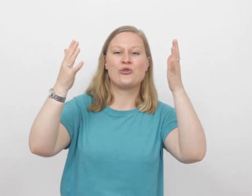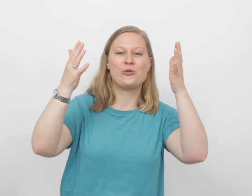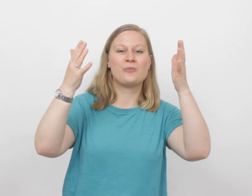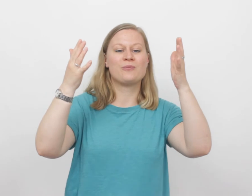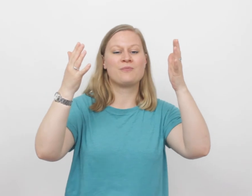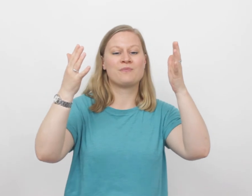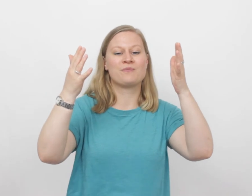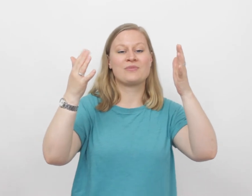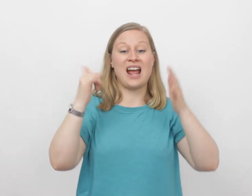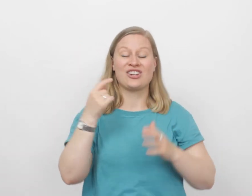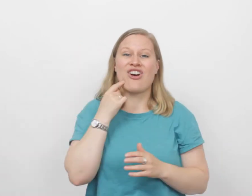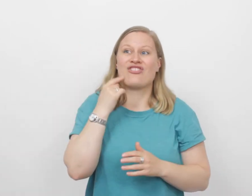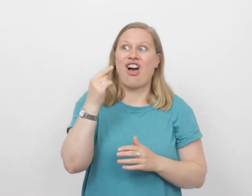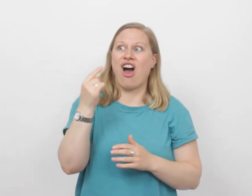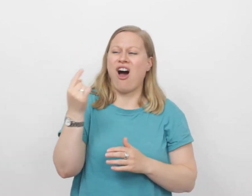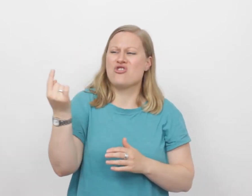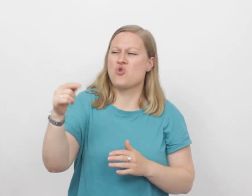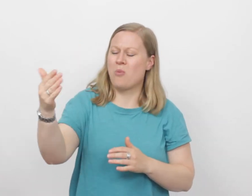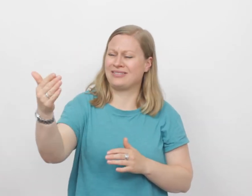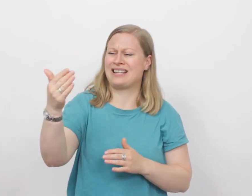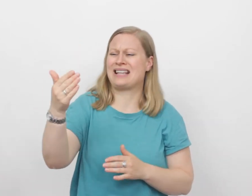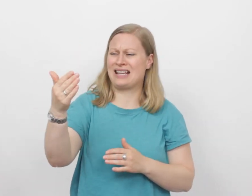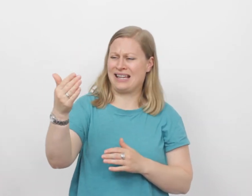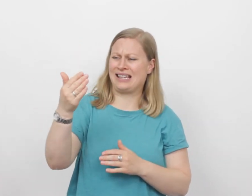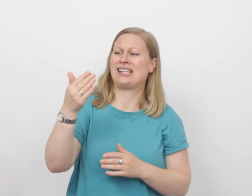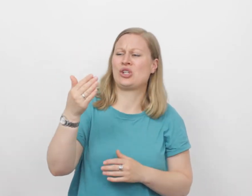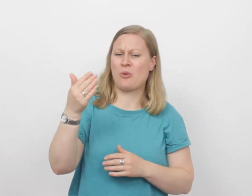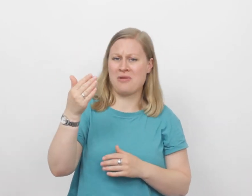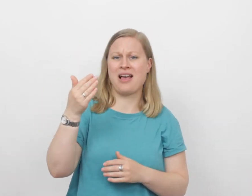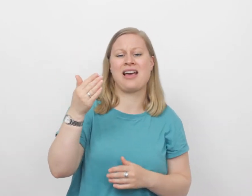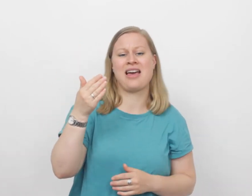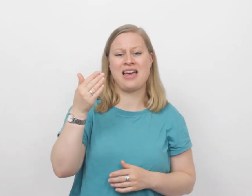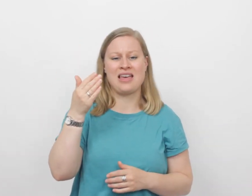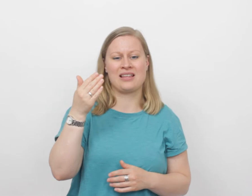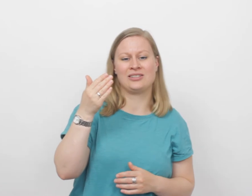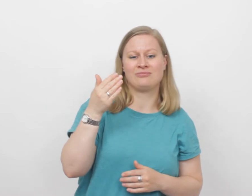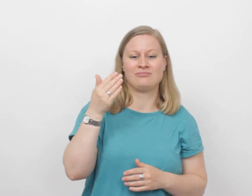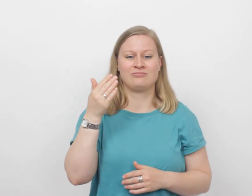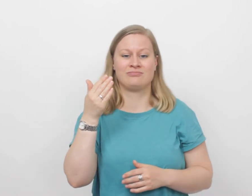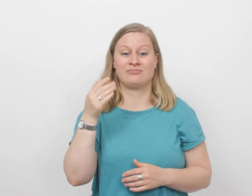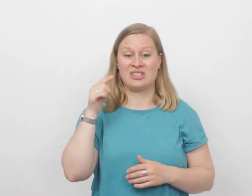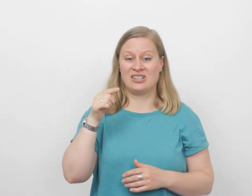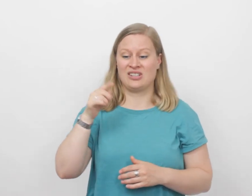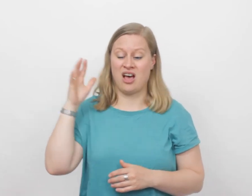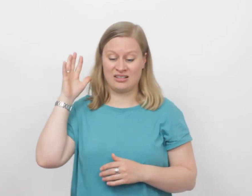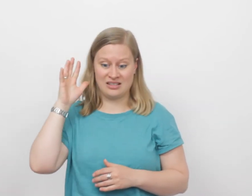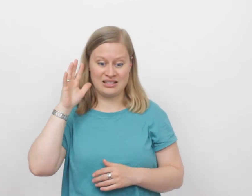Ja, de dag komt dichterbij Dat de